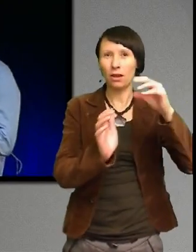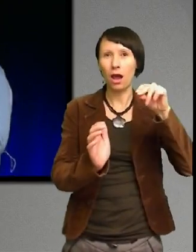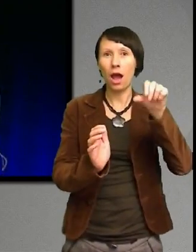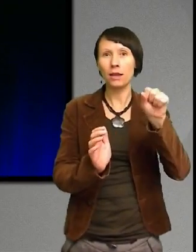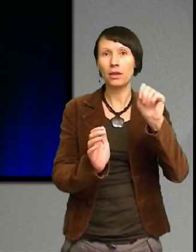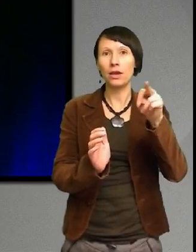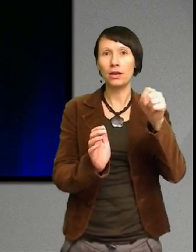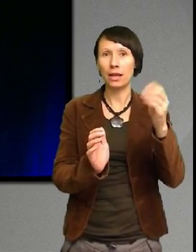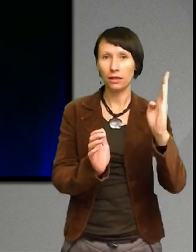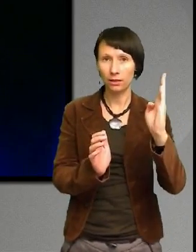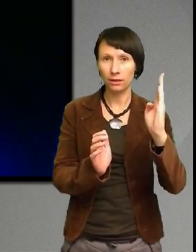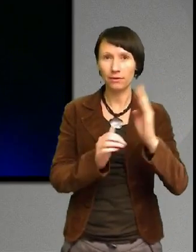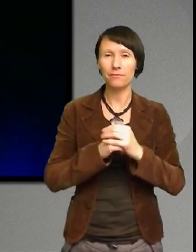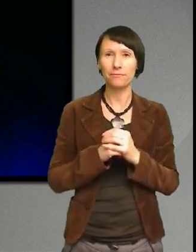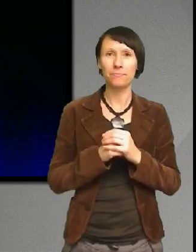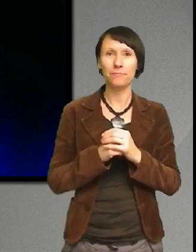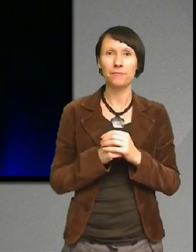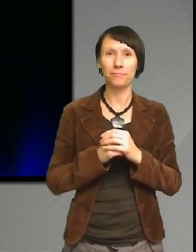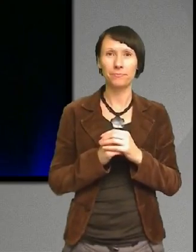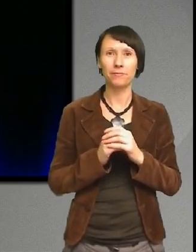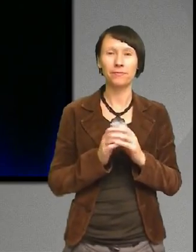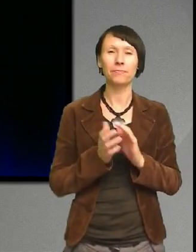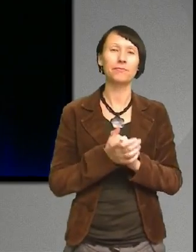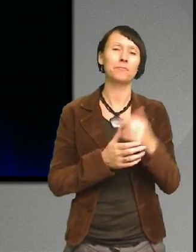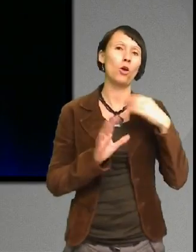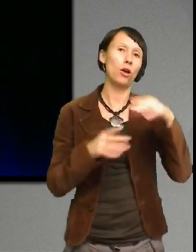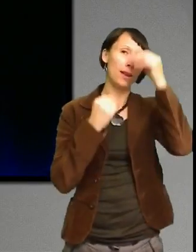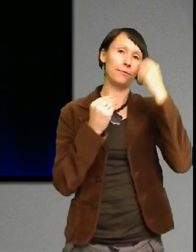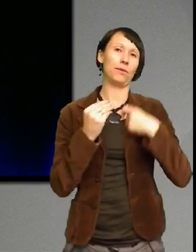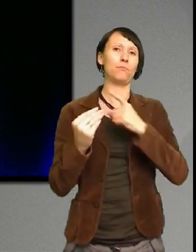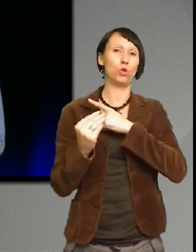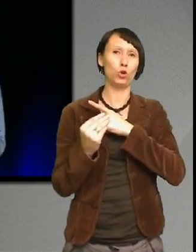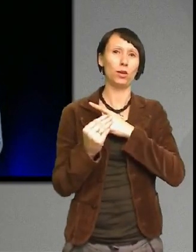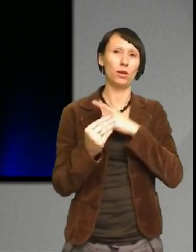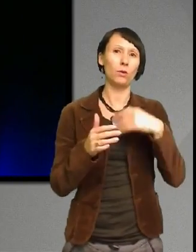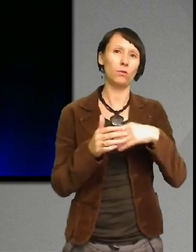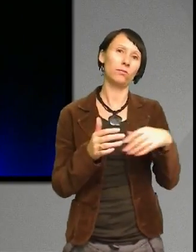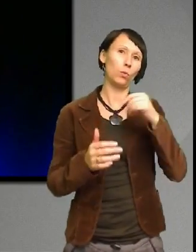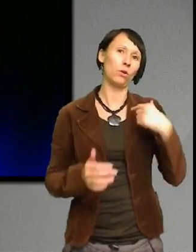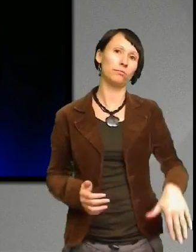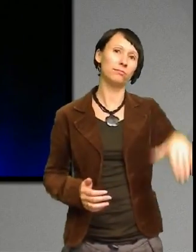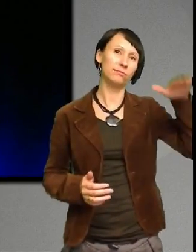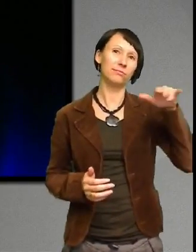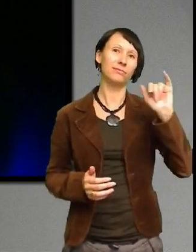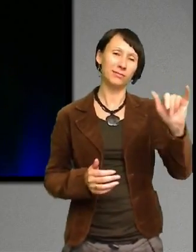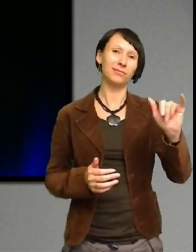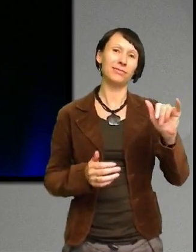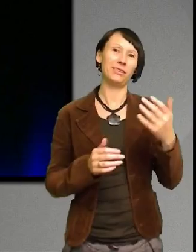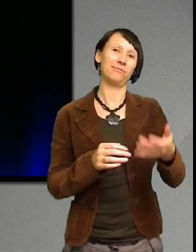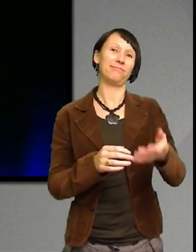Jag har fått lära mig väldigt mycket under min uppväxt och har haft nytta av att jag växte upp i förorten. Lika mycket som att har fått se